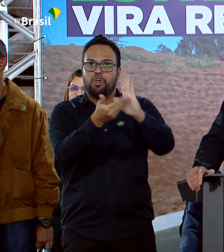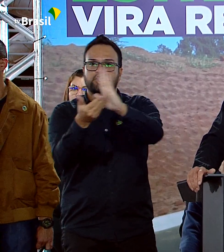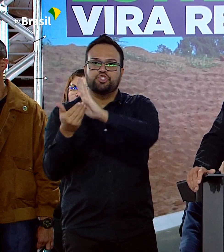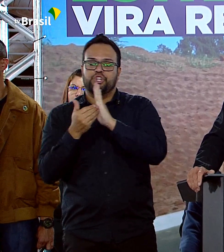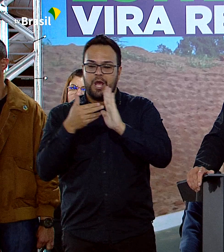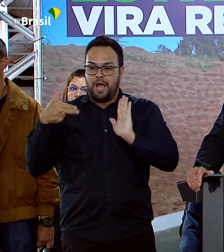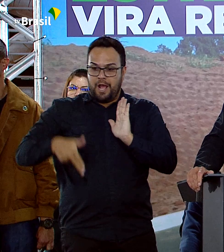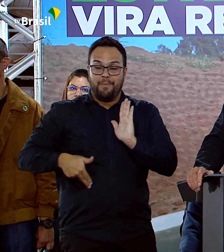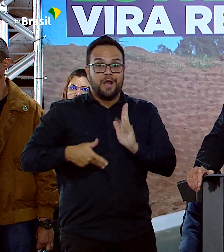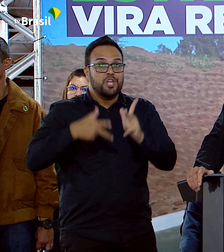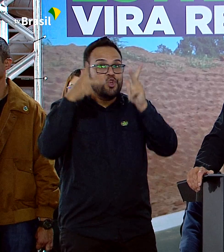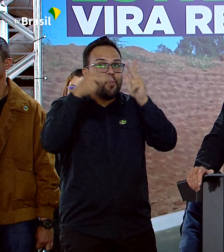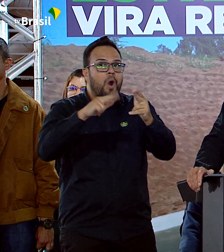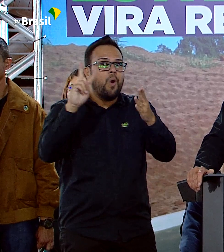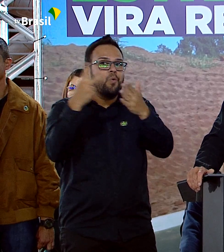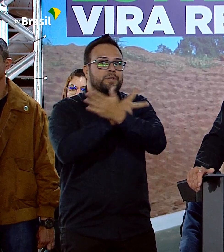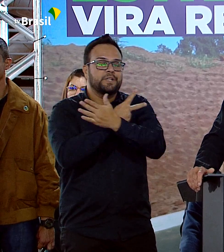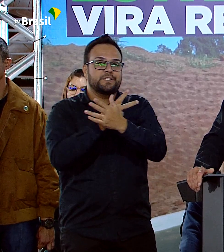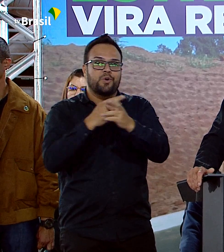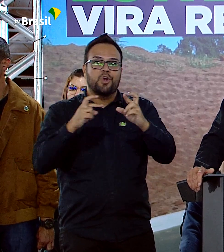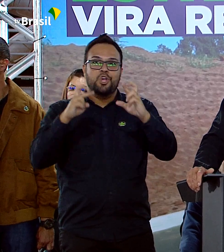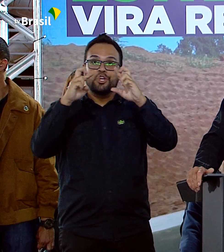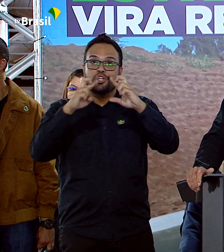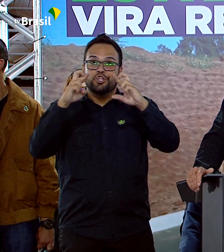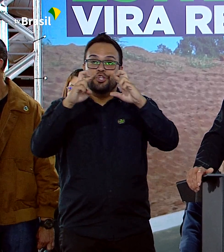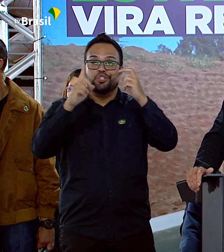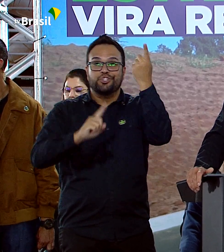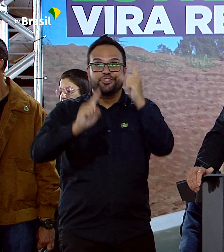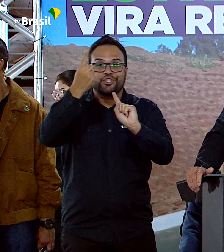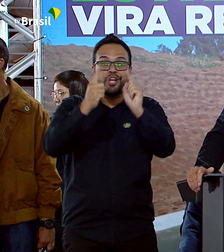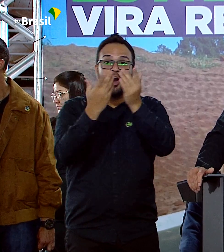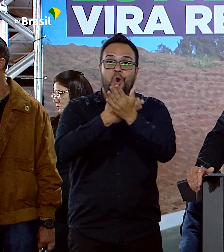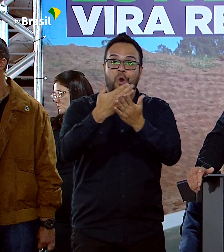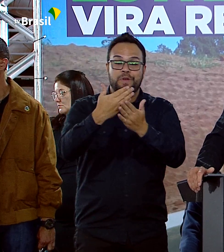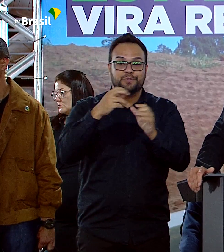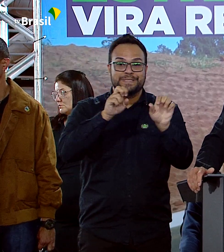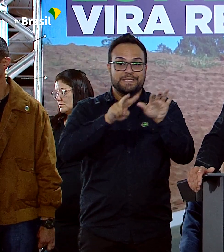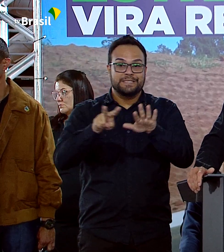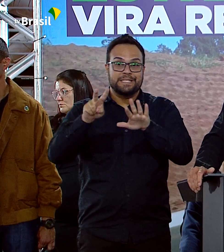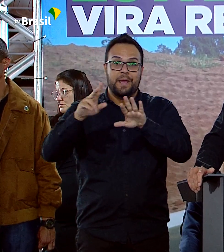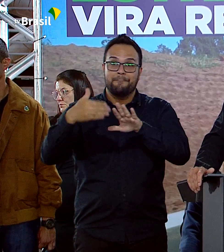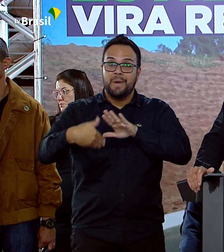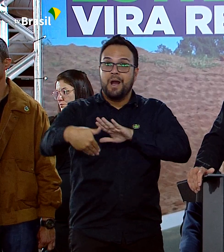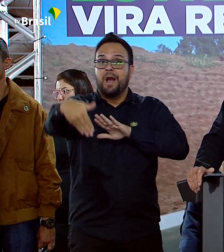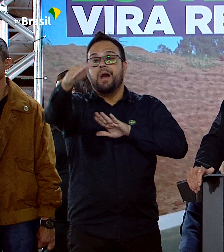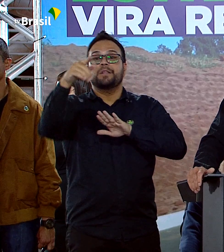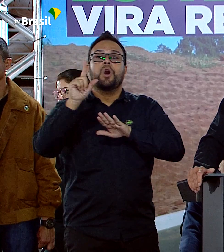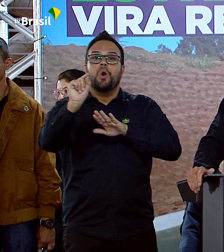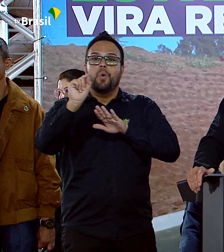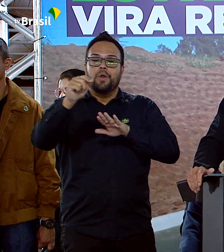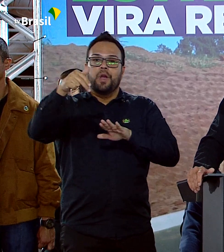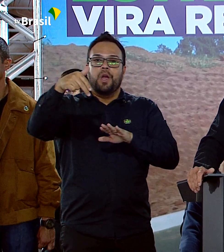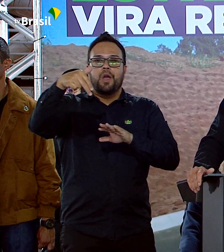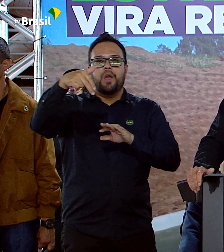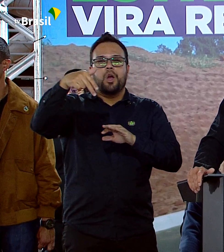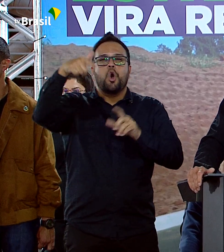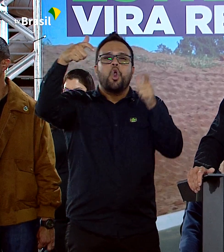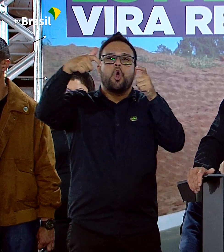foi no Chile. Começou essa semana uma campanha de desarmamento lá bem ao norte,